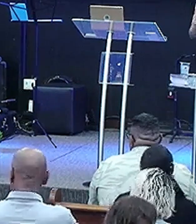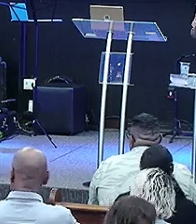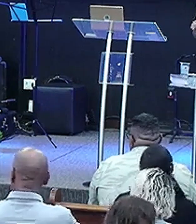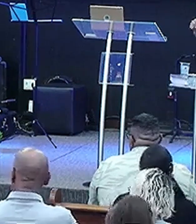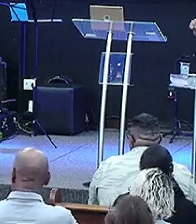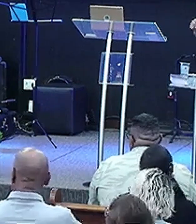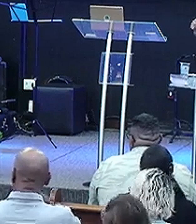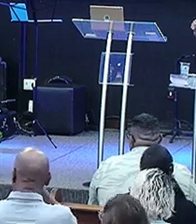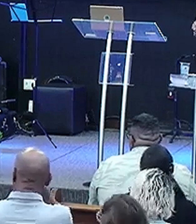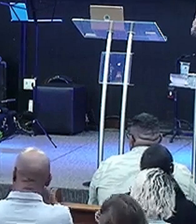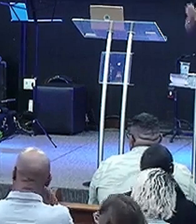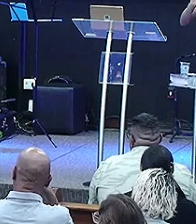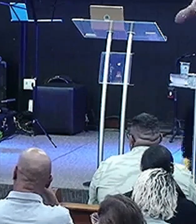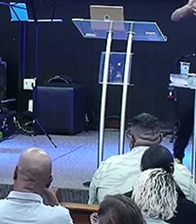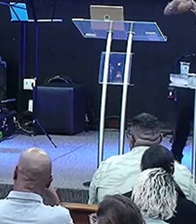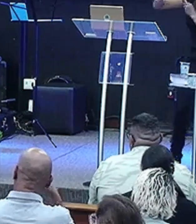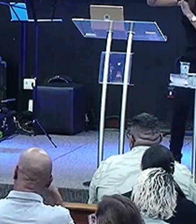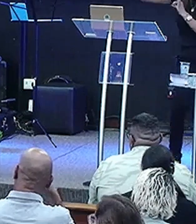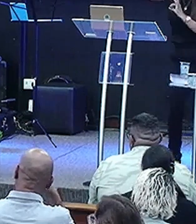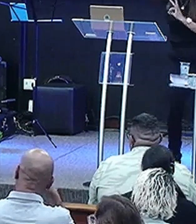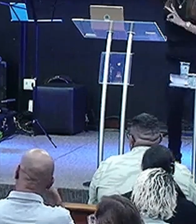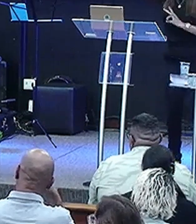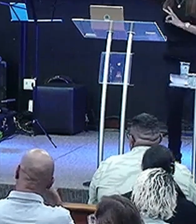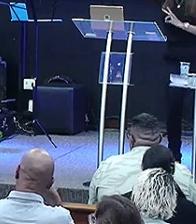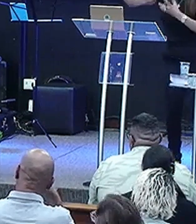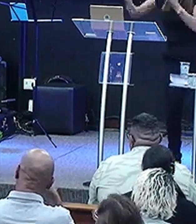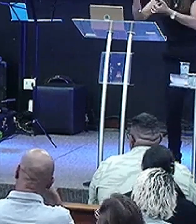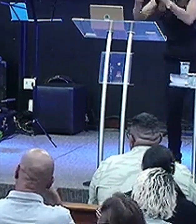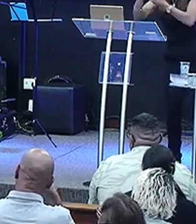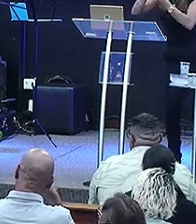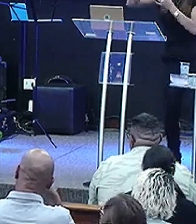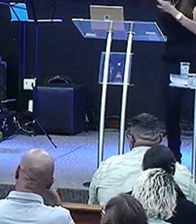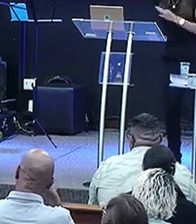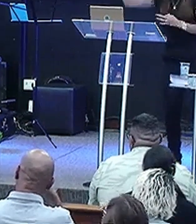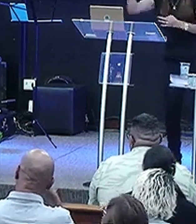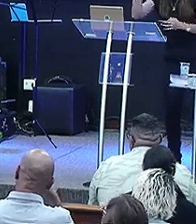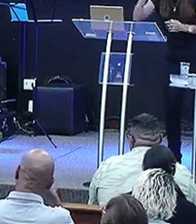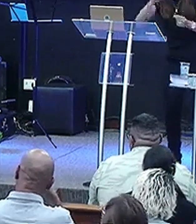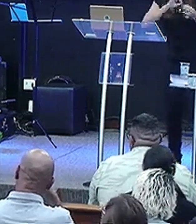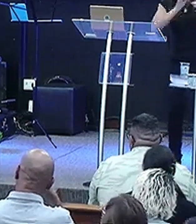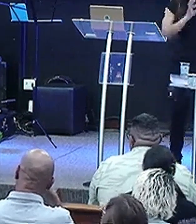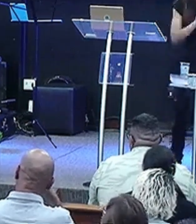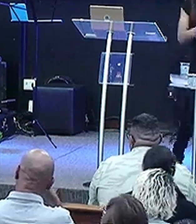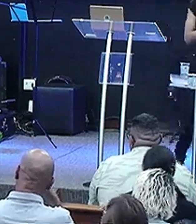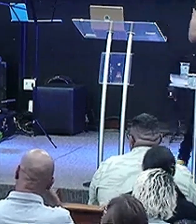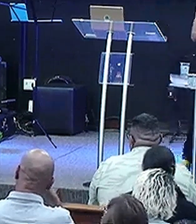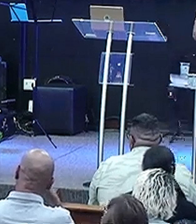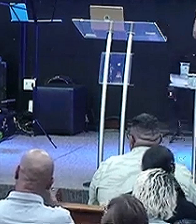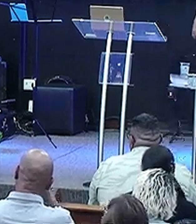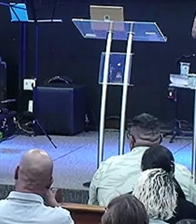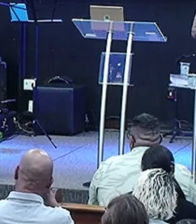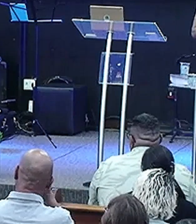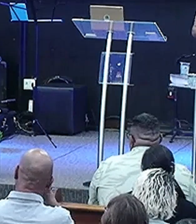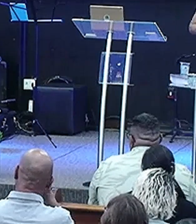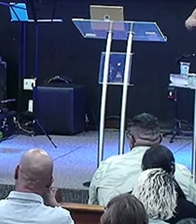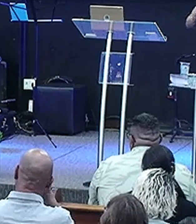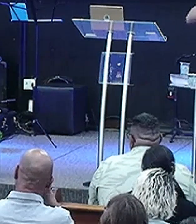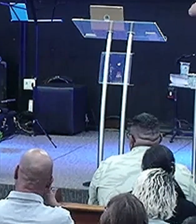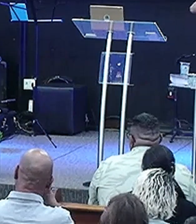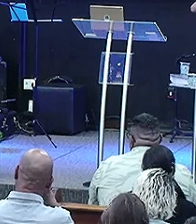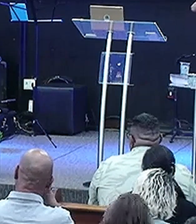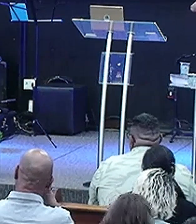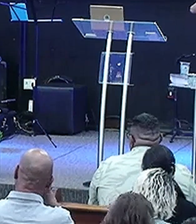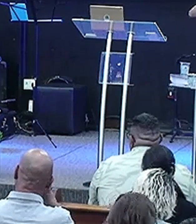Bota um Lá No meio Do mato Bota um Outro Longe E aí Esses Vários